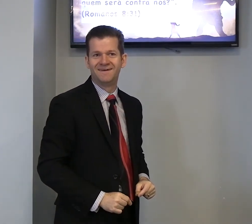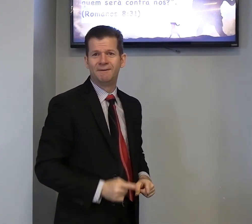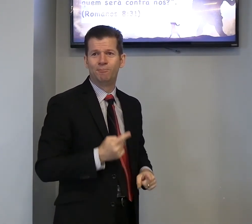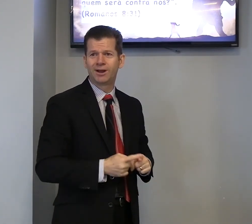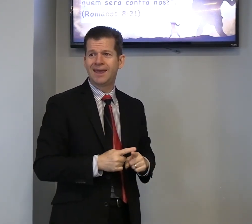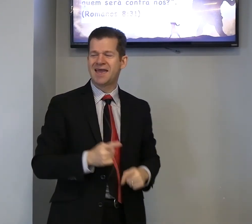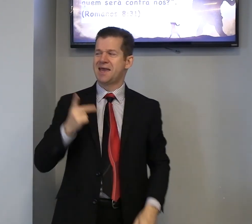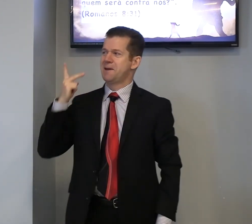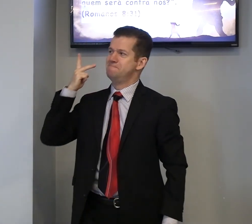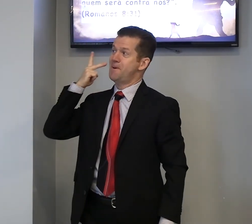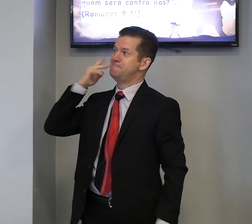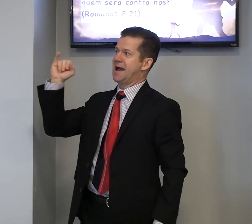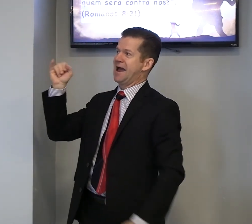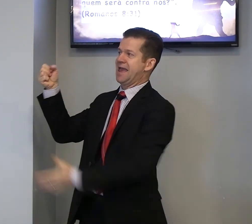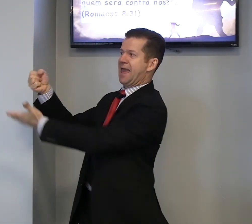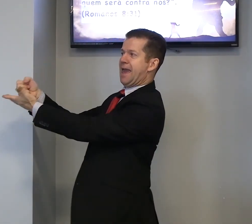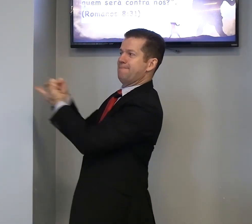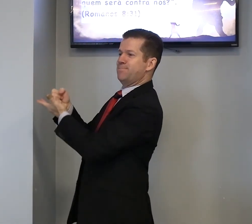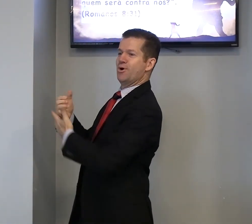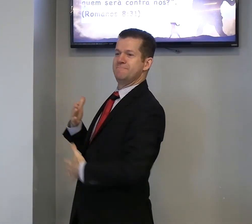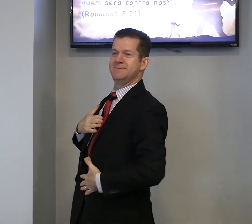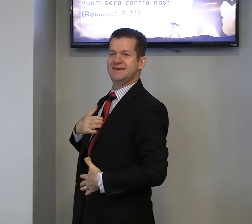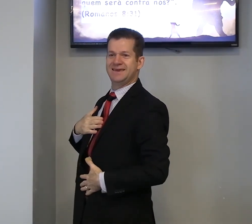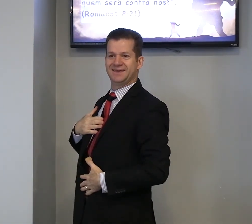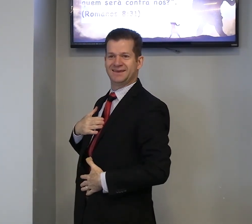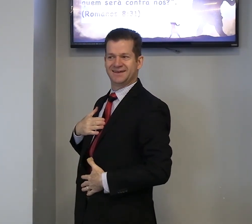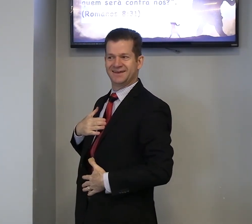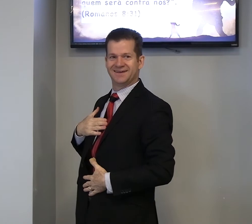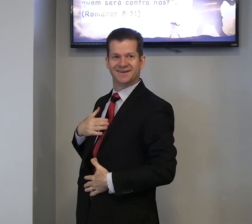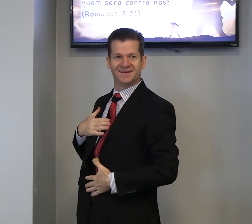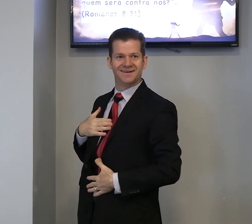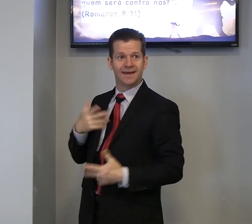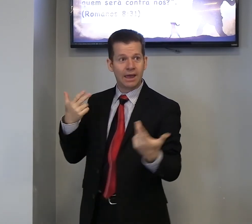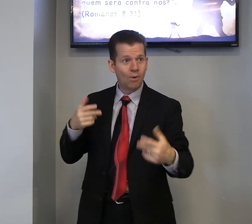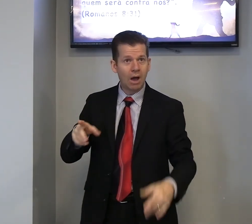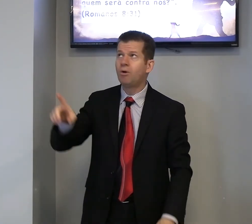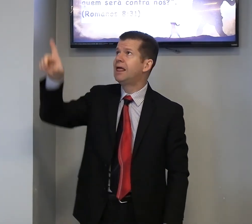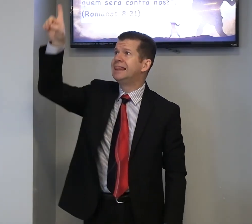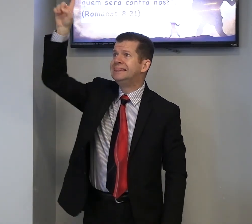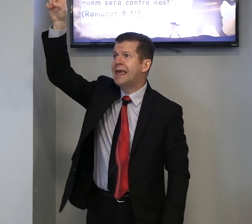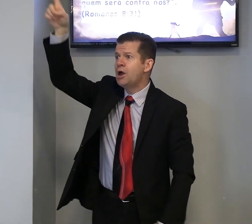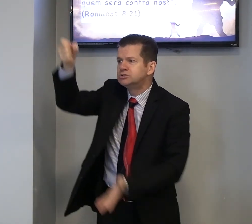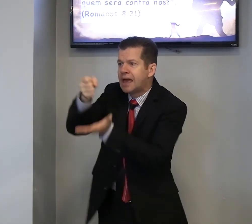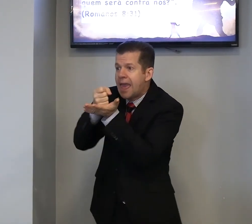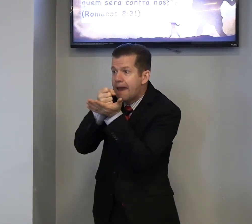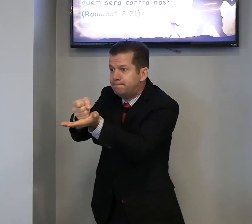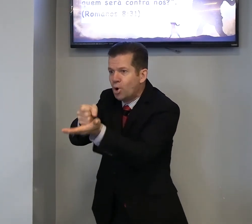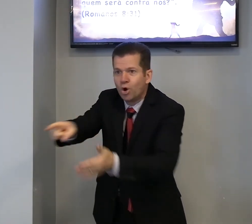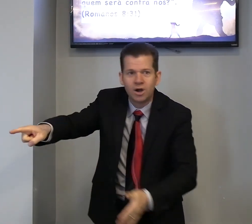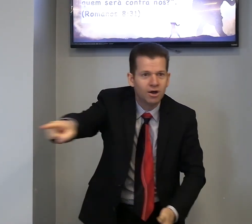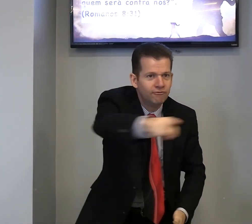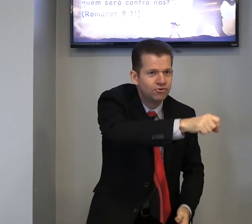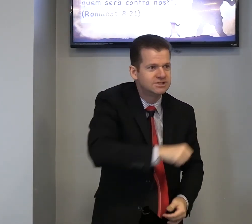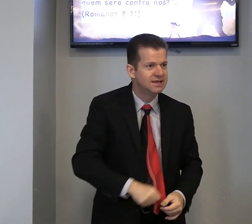Por que? Meu pai, é, por, mim, igual, Deus, é, por, você,